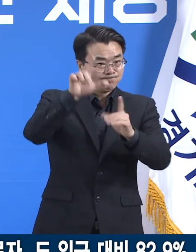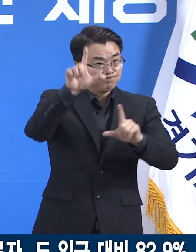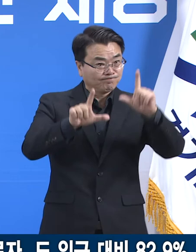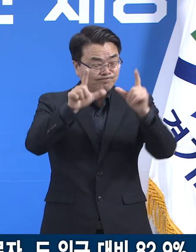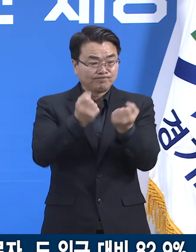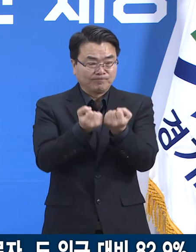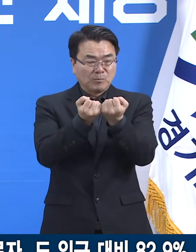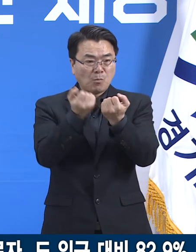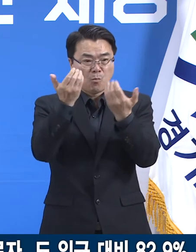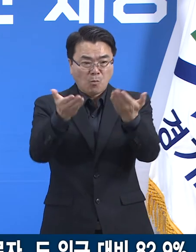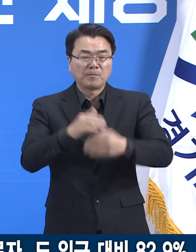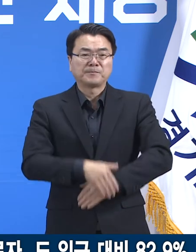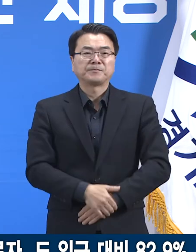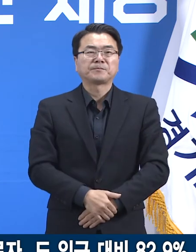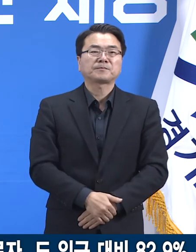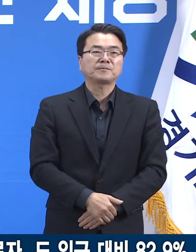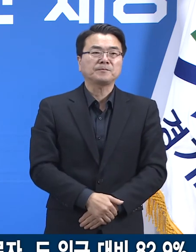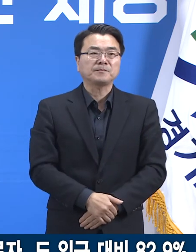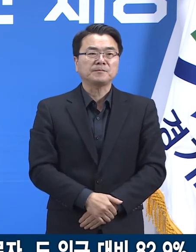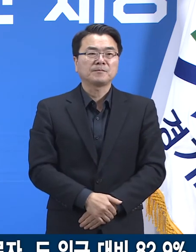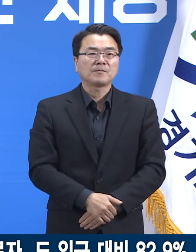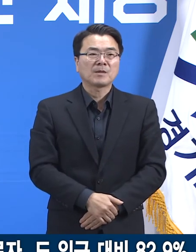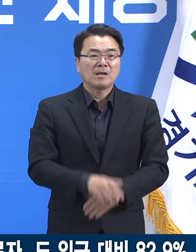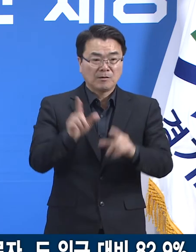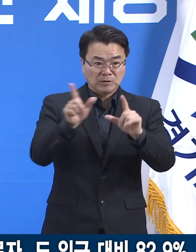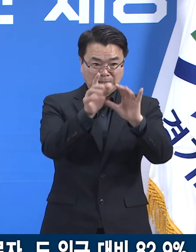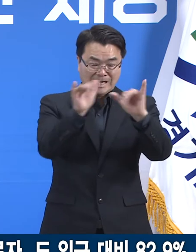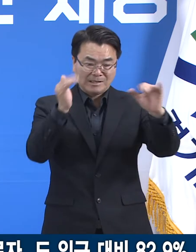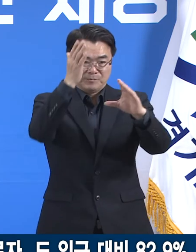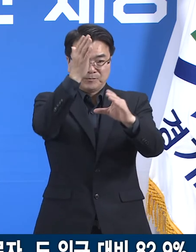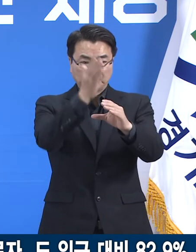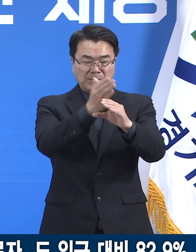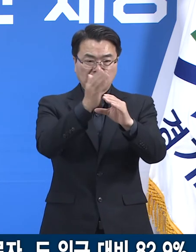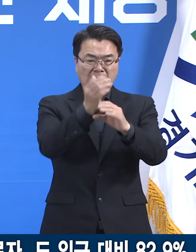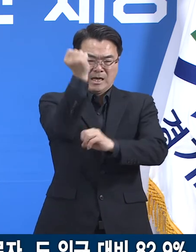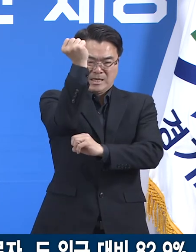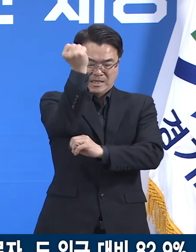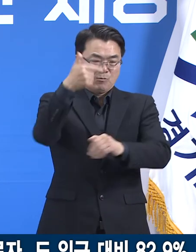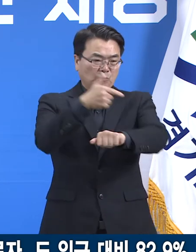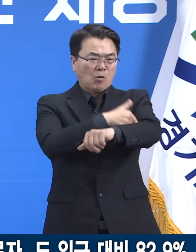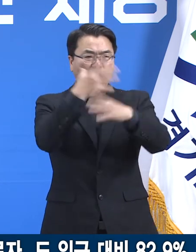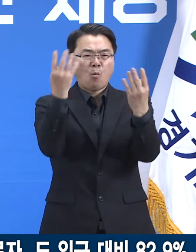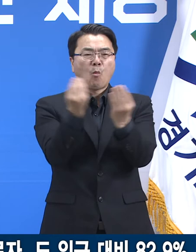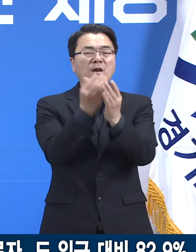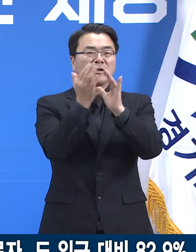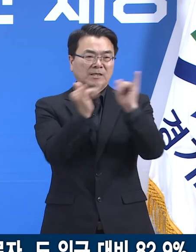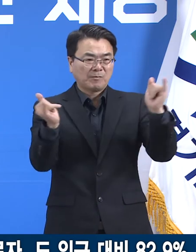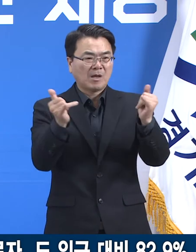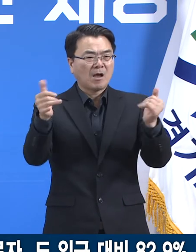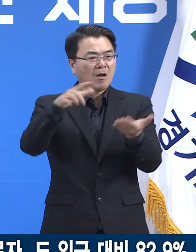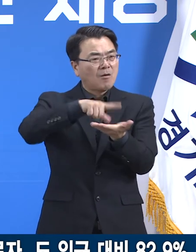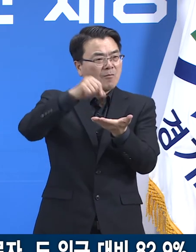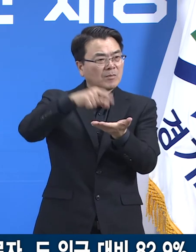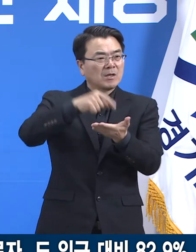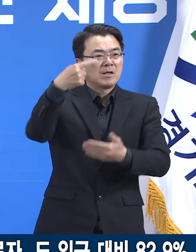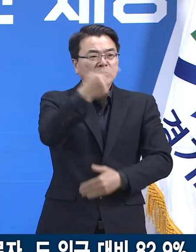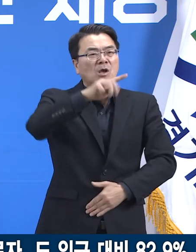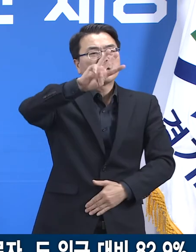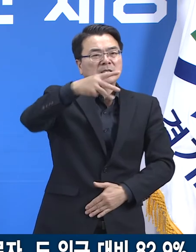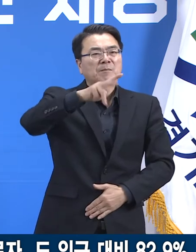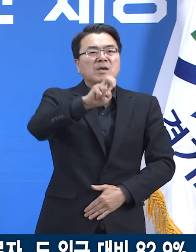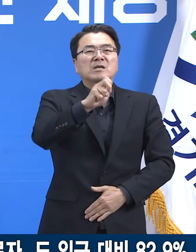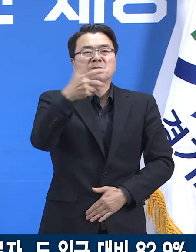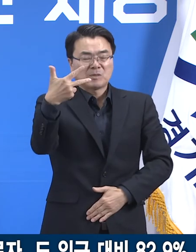12월 21일 0시 기준 경기도민 가운데 코로나19 기본접종을 완료한 사람은 총 1,103만 2